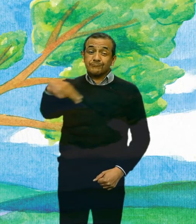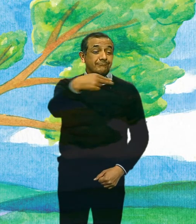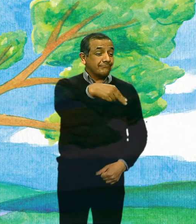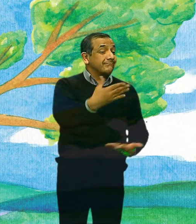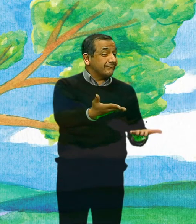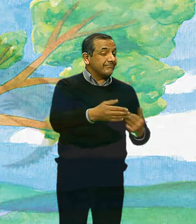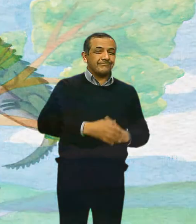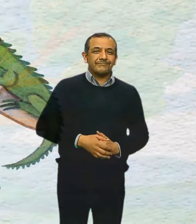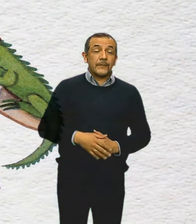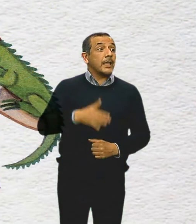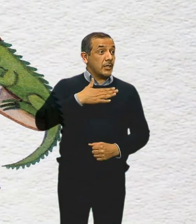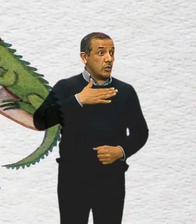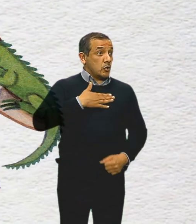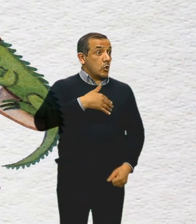Yo soy Xichical.